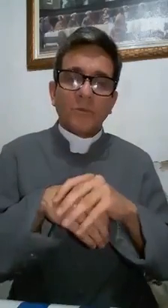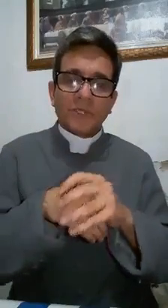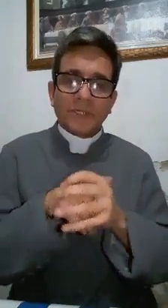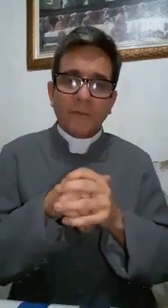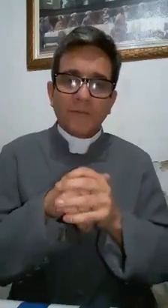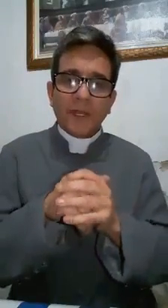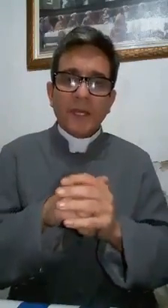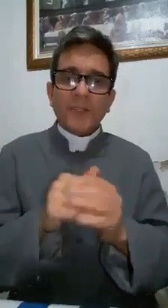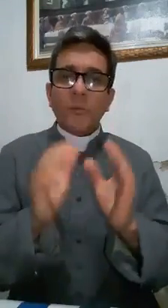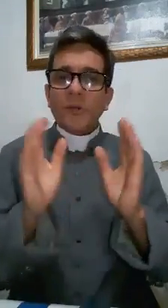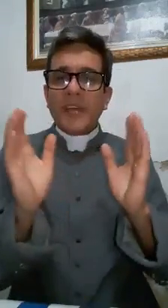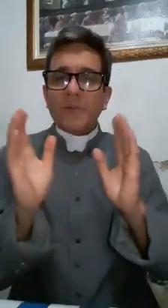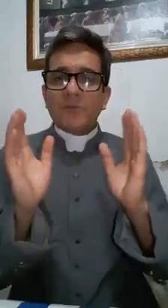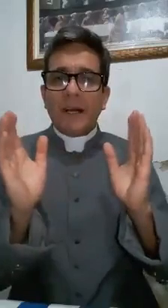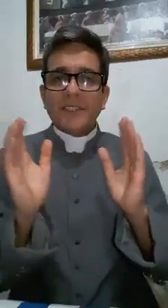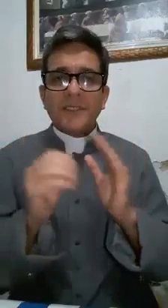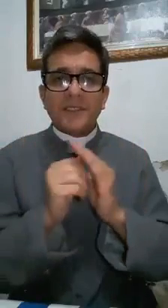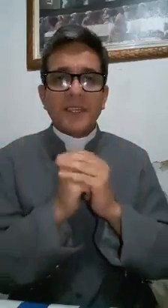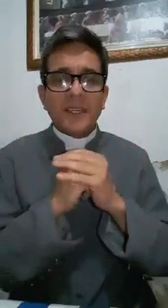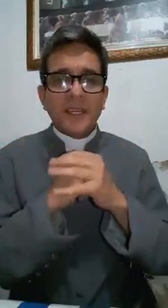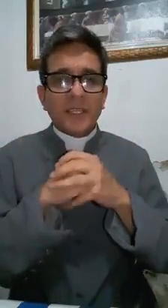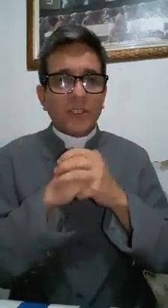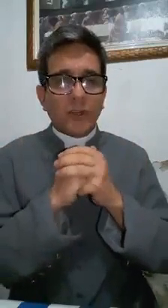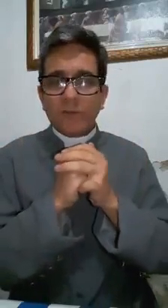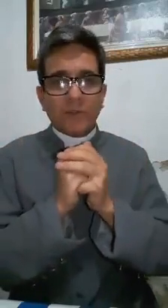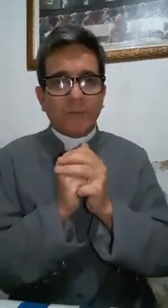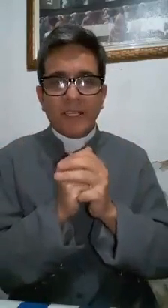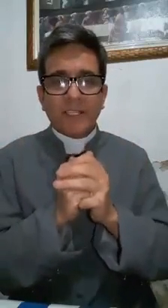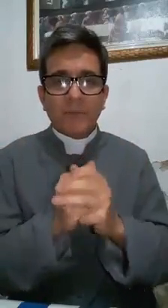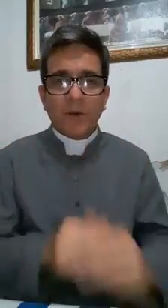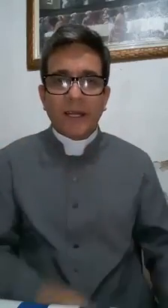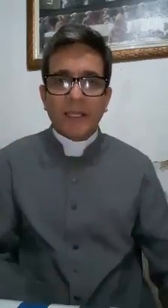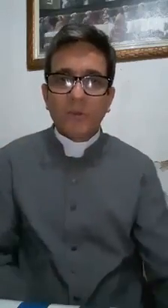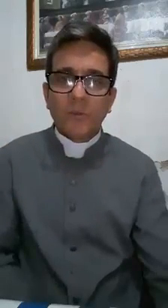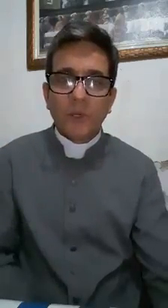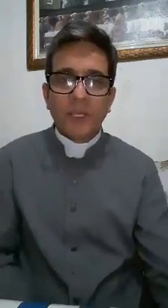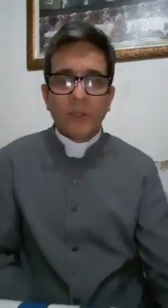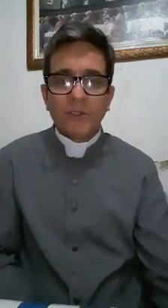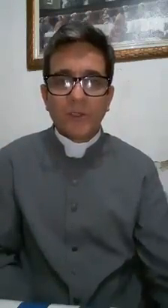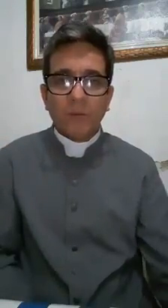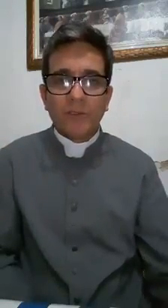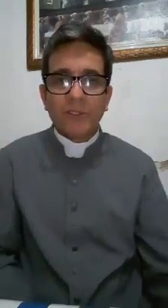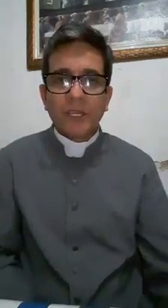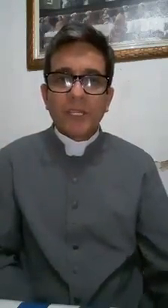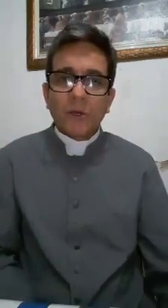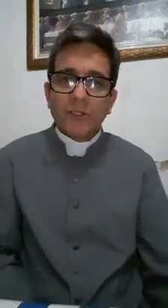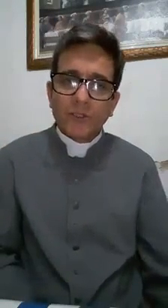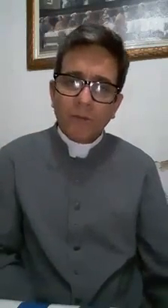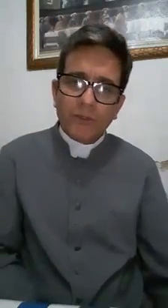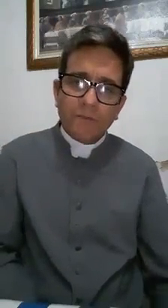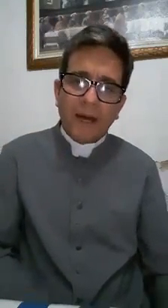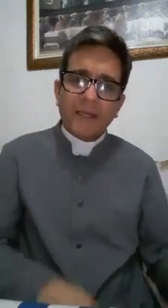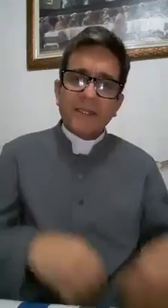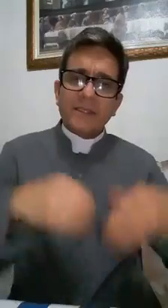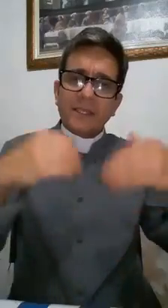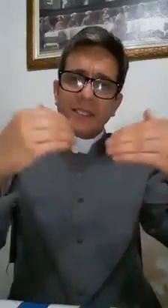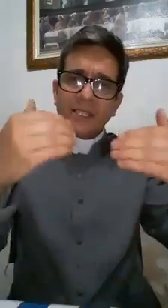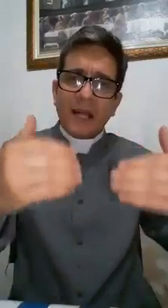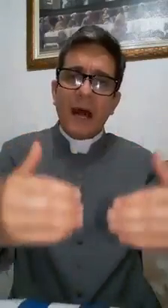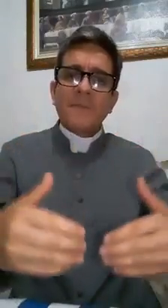corrupção. Não podemos mais dizer que somos um país democrático, porque não somos. Nós somos um país que está